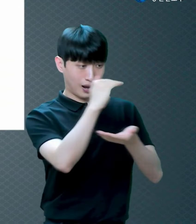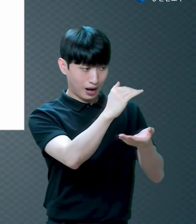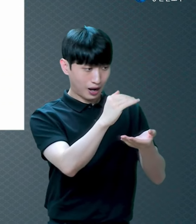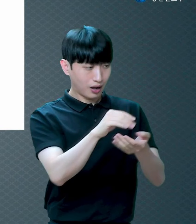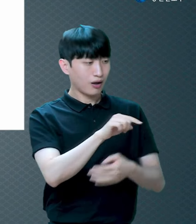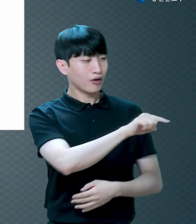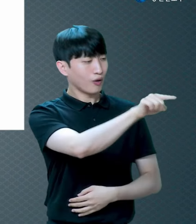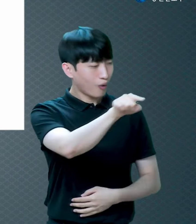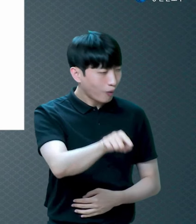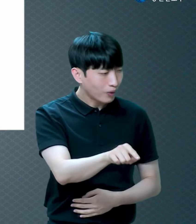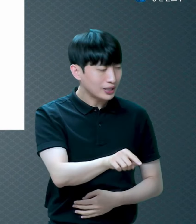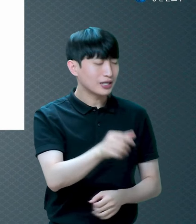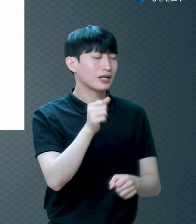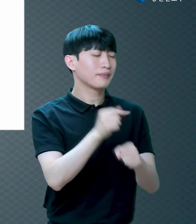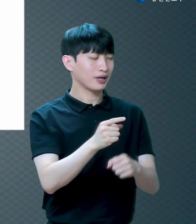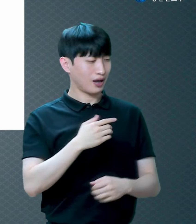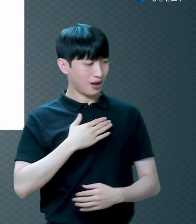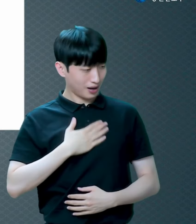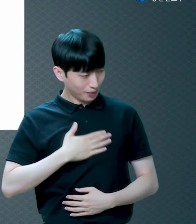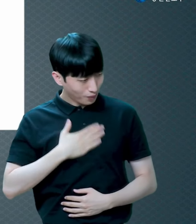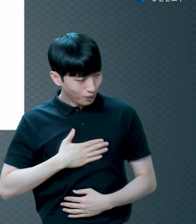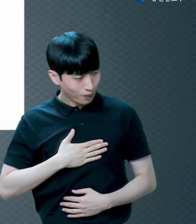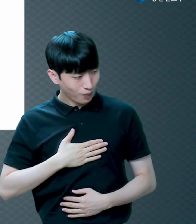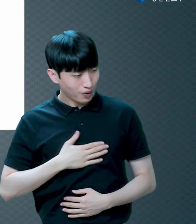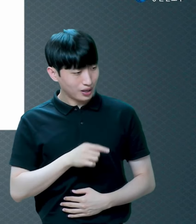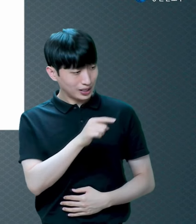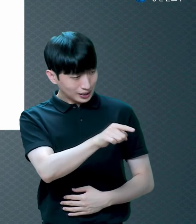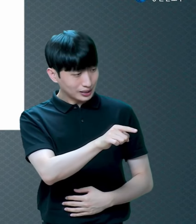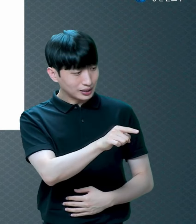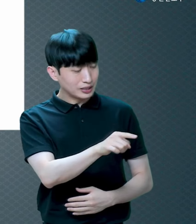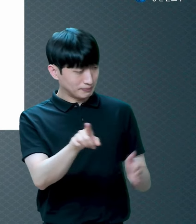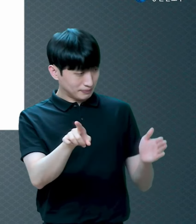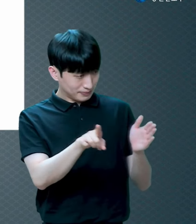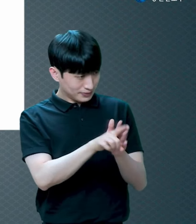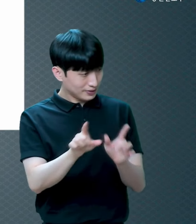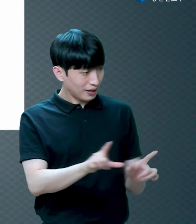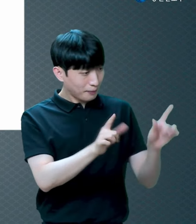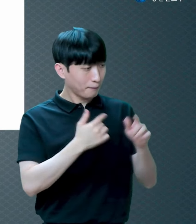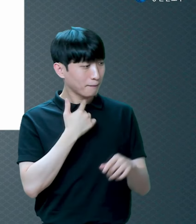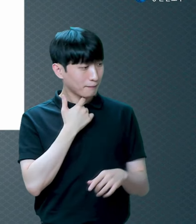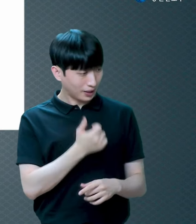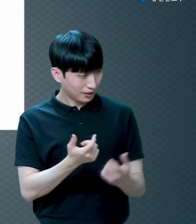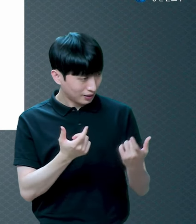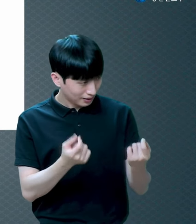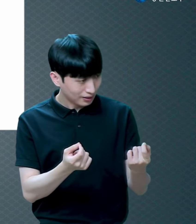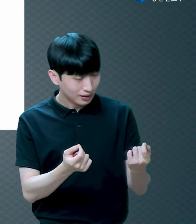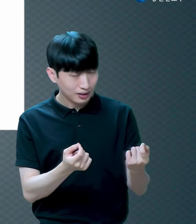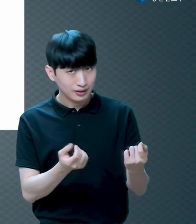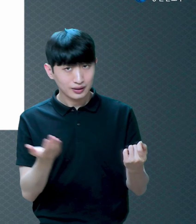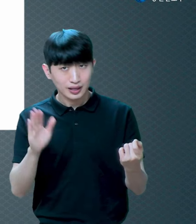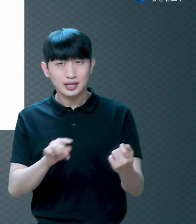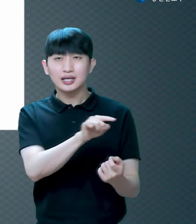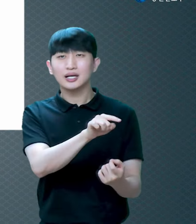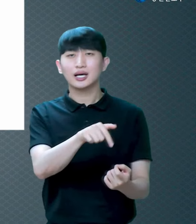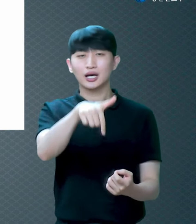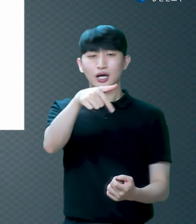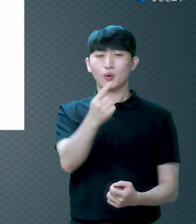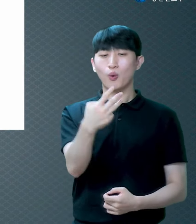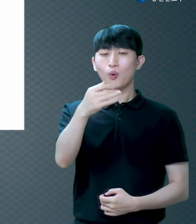너희가 받았고 그 가운데 서 있었던 거다 그런데 고린도 교회에